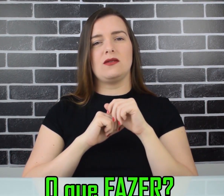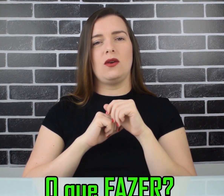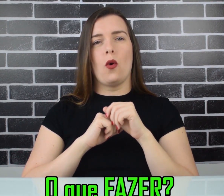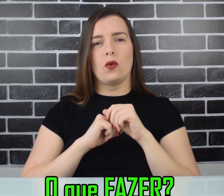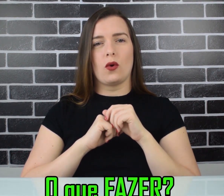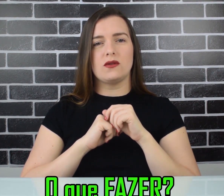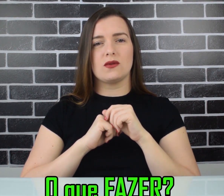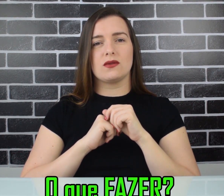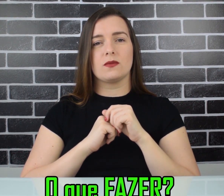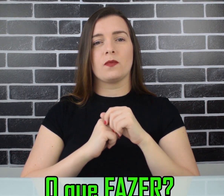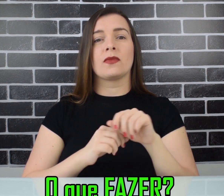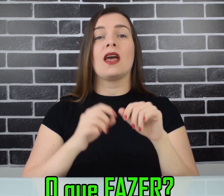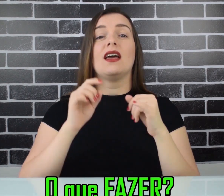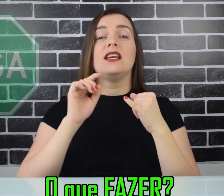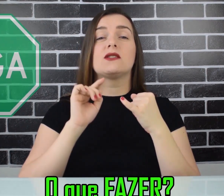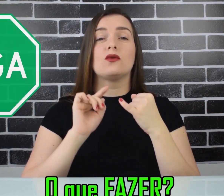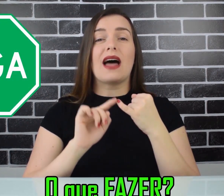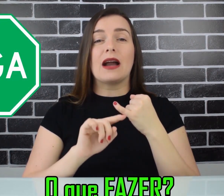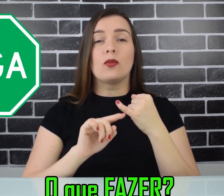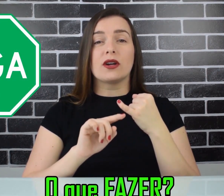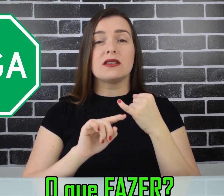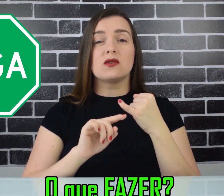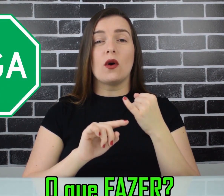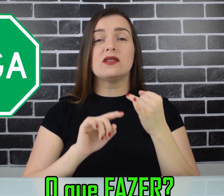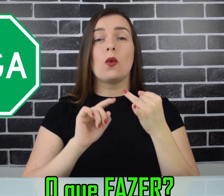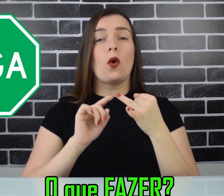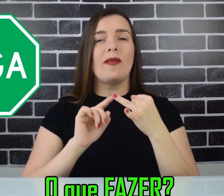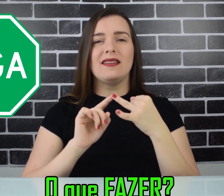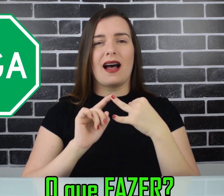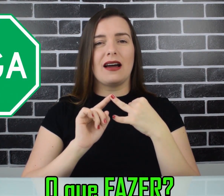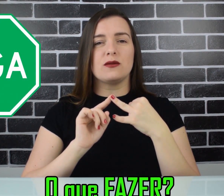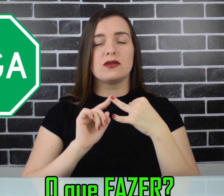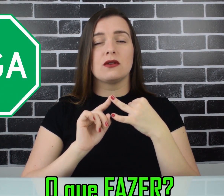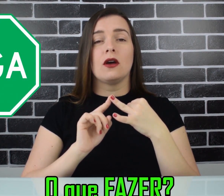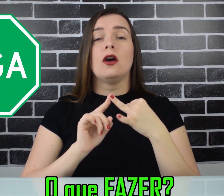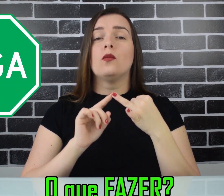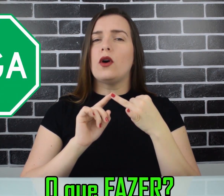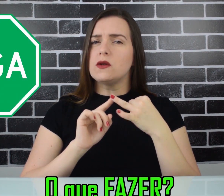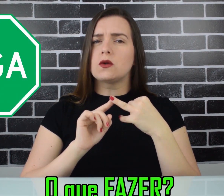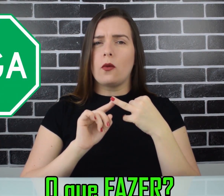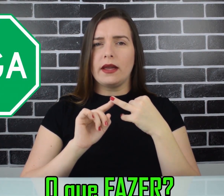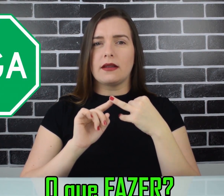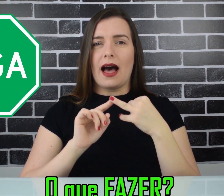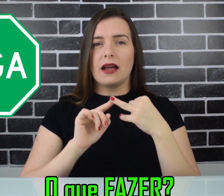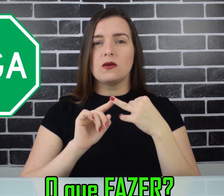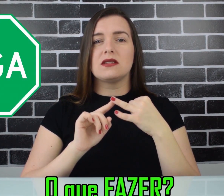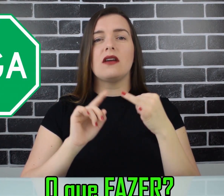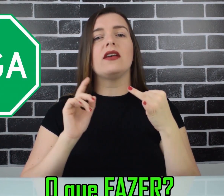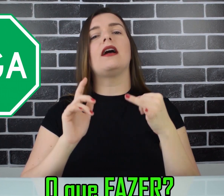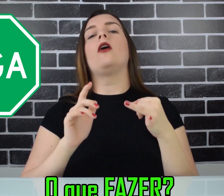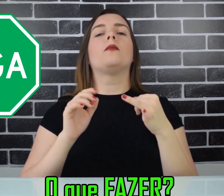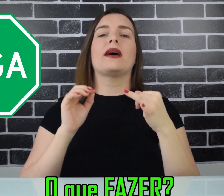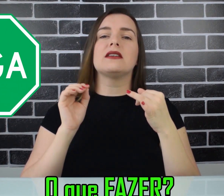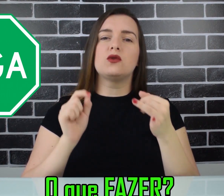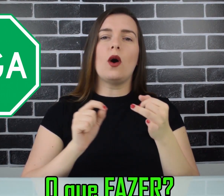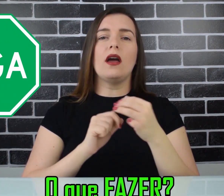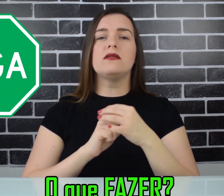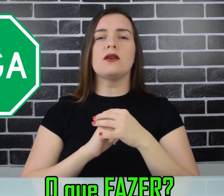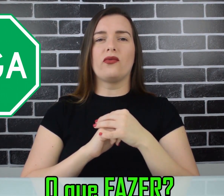em concursos? Estudar por questões com comentários? Pois os comentários servirão para sua revisão